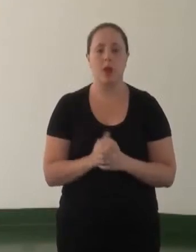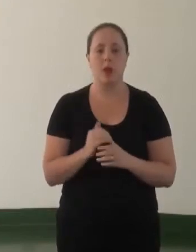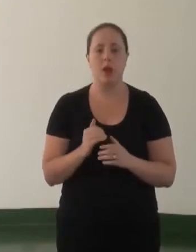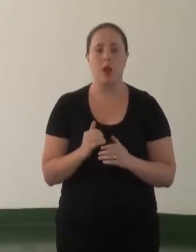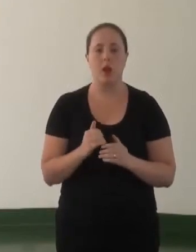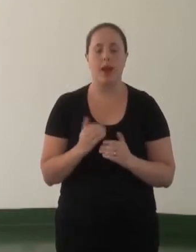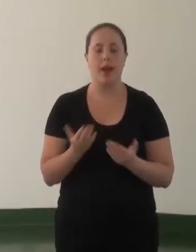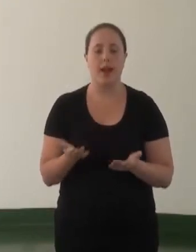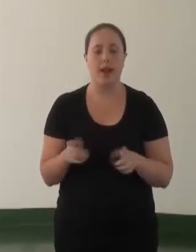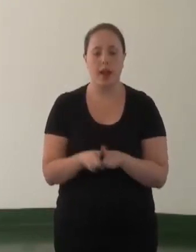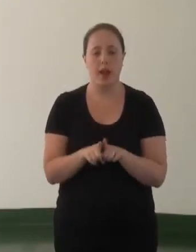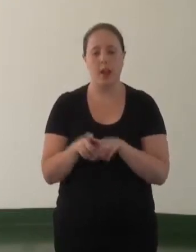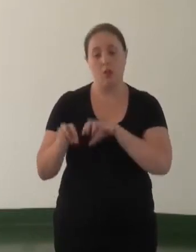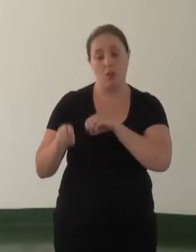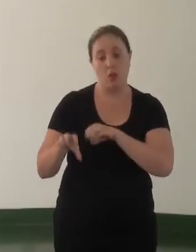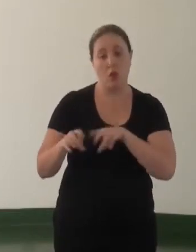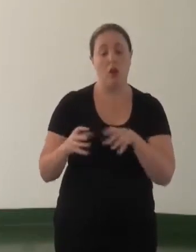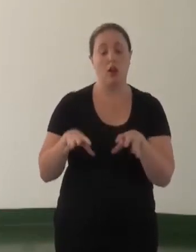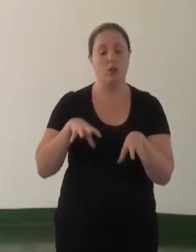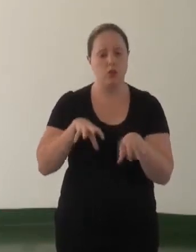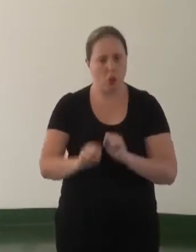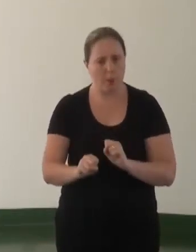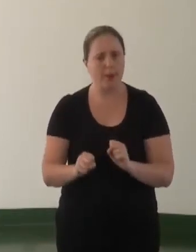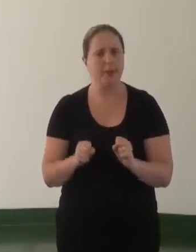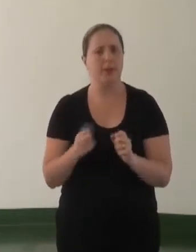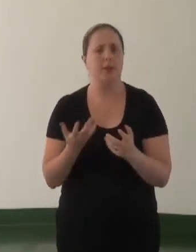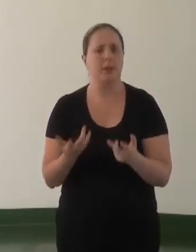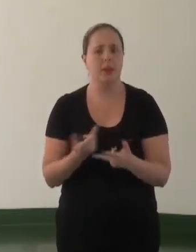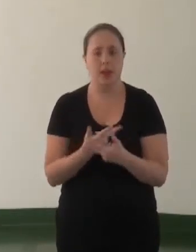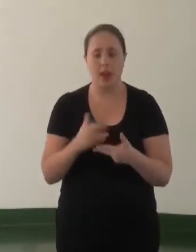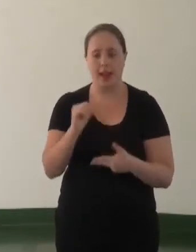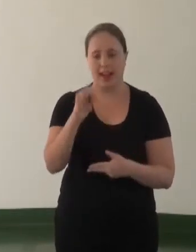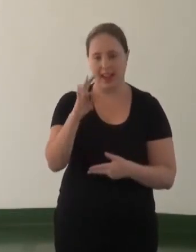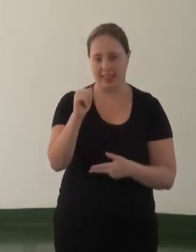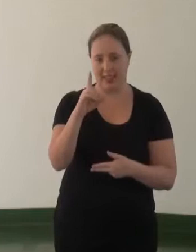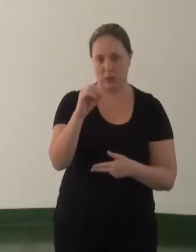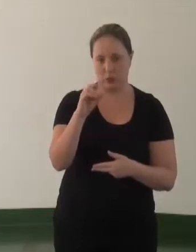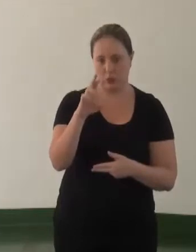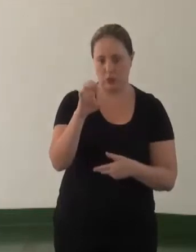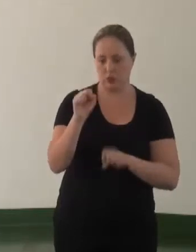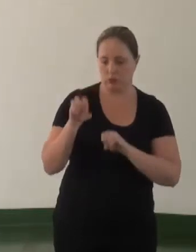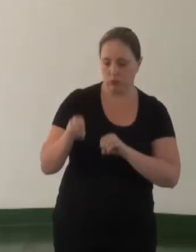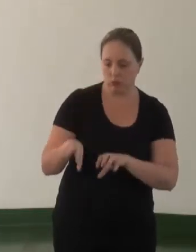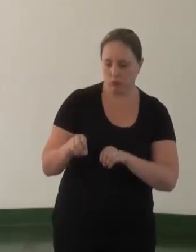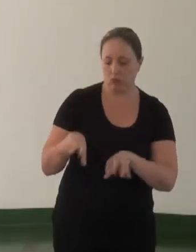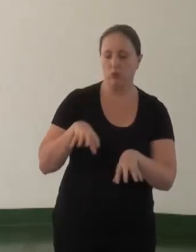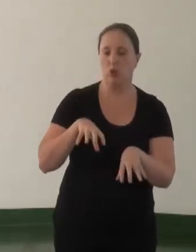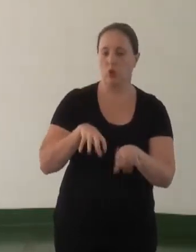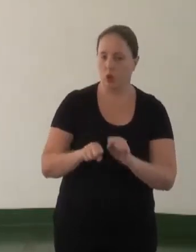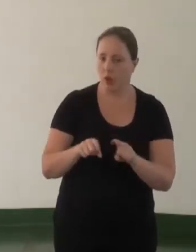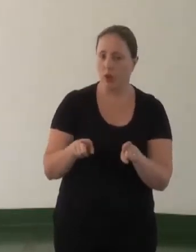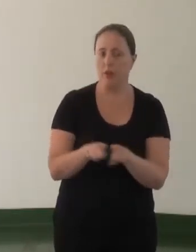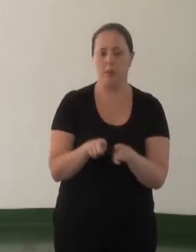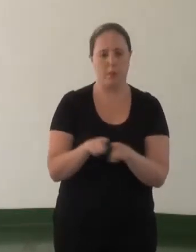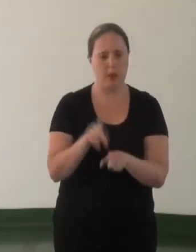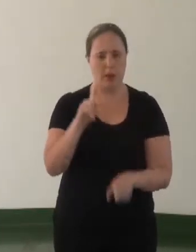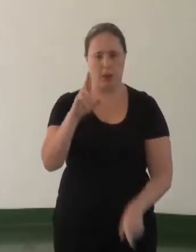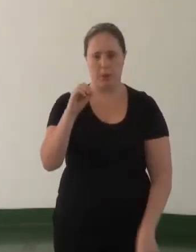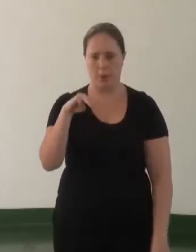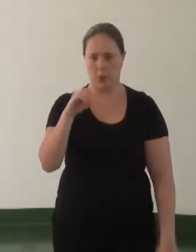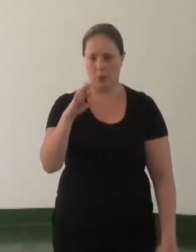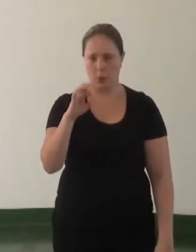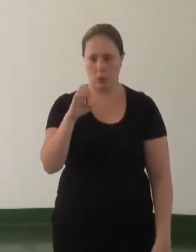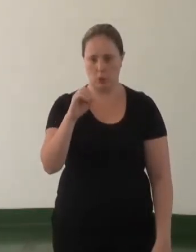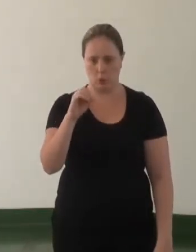formação, e aí formação dos catadores e suas organizações, formação também dos promotores, dos